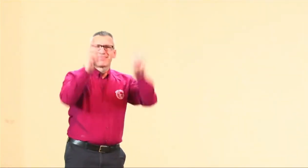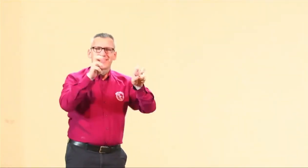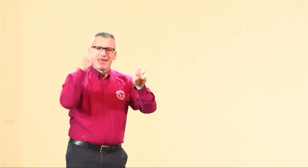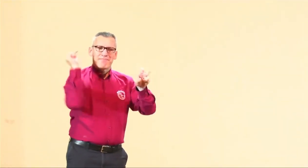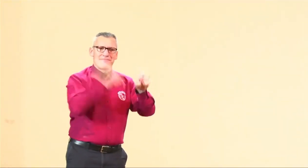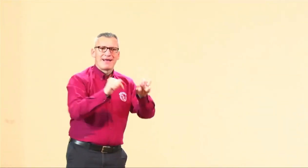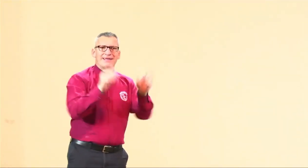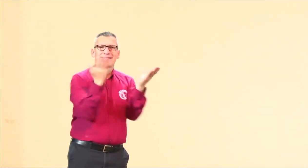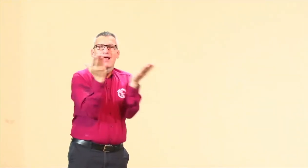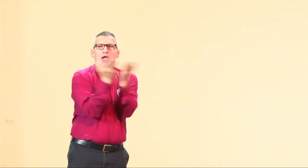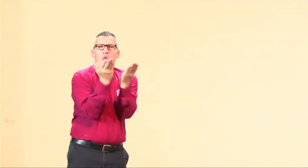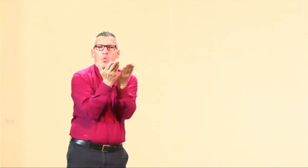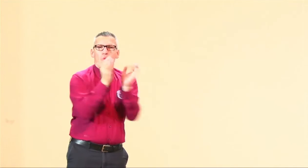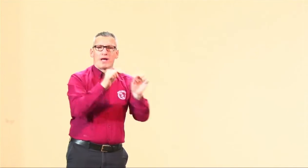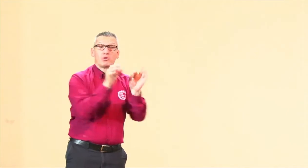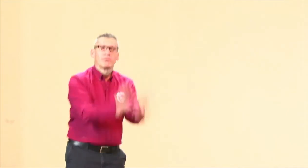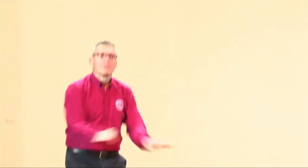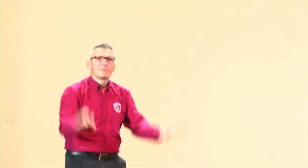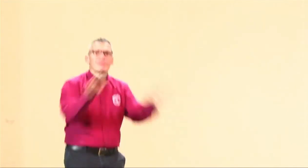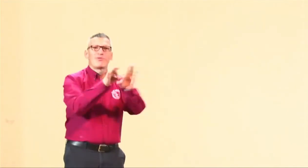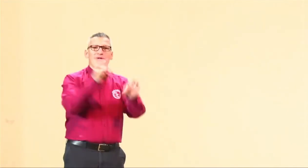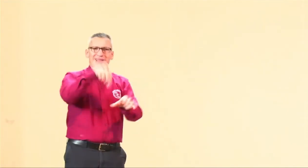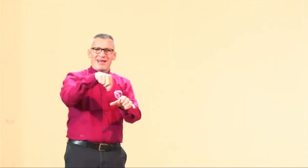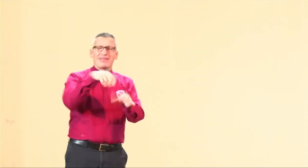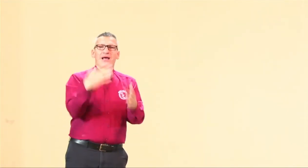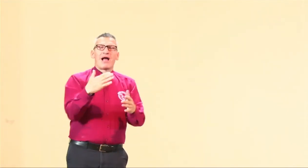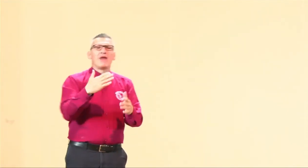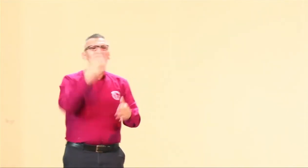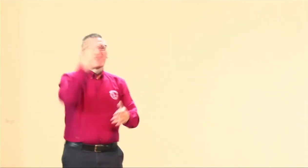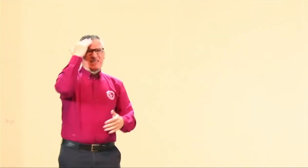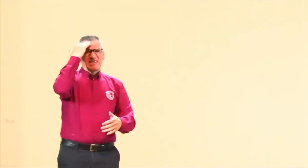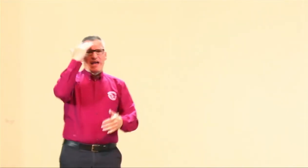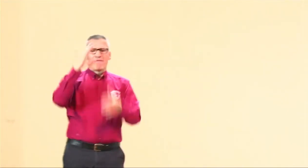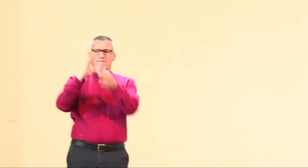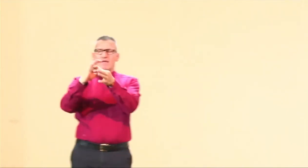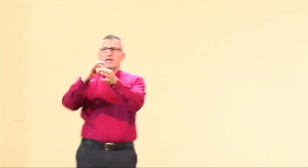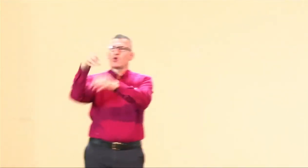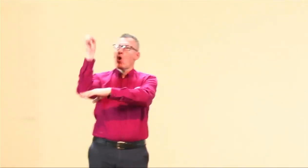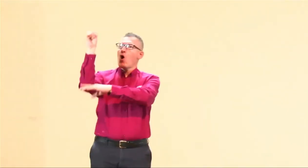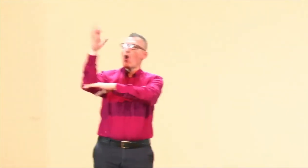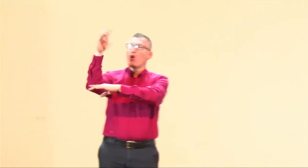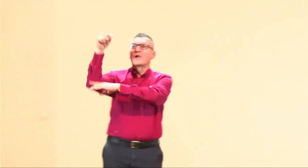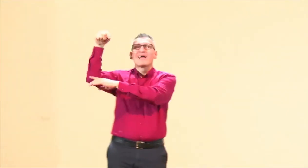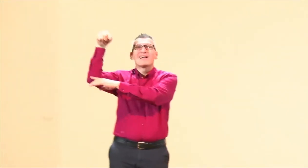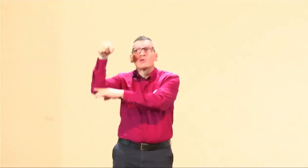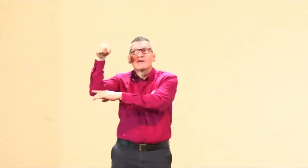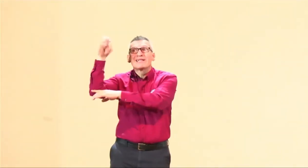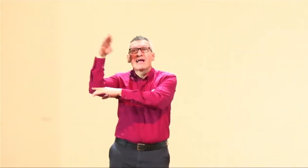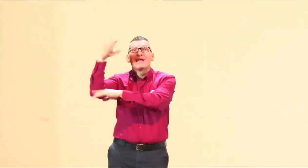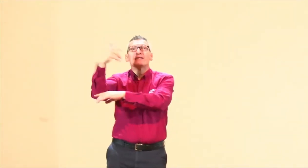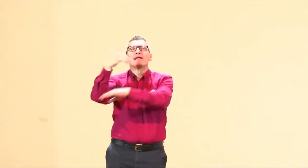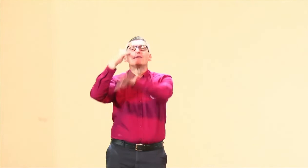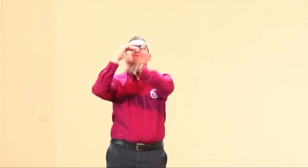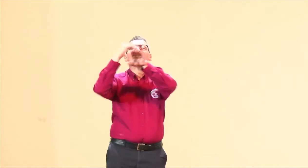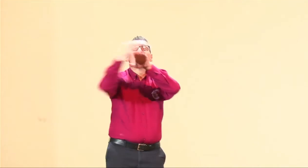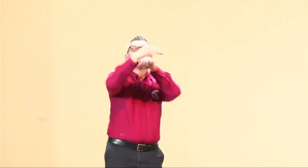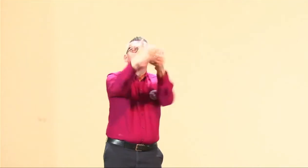nos acompañan en este panel. Diego y Marleni, con quienes vamos a hablar acerca de la educación. Ustedes saben que